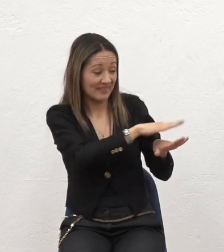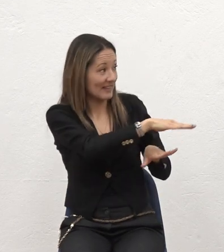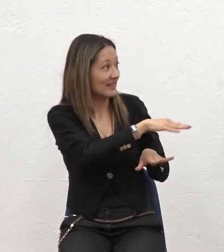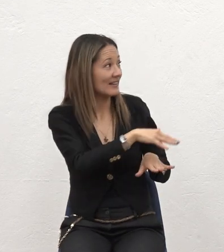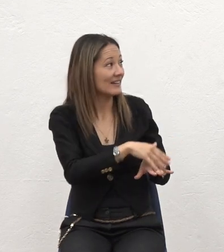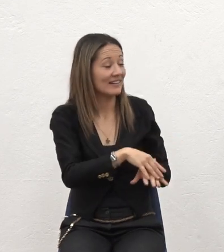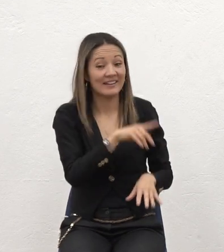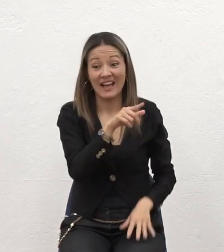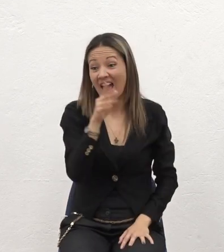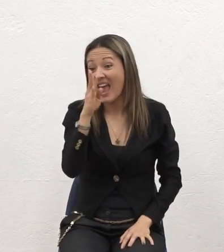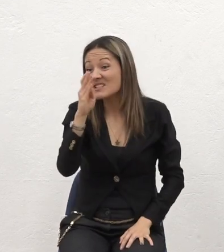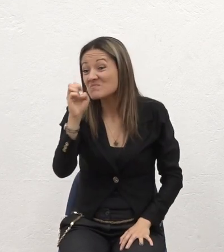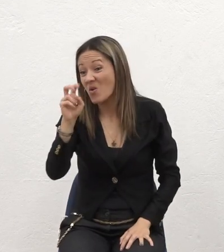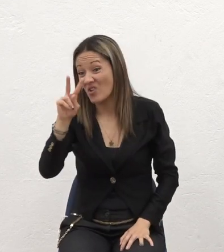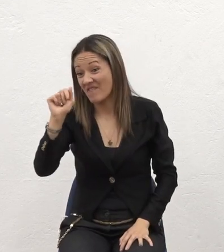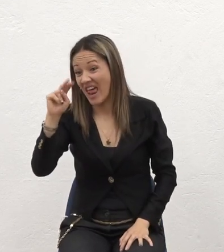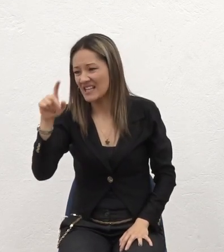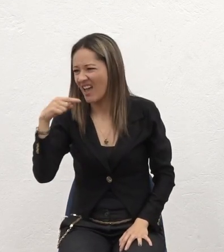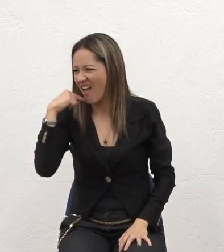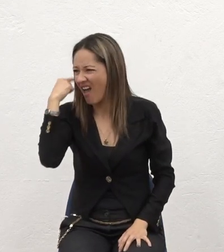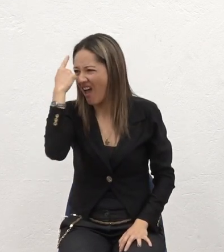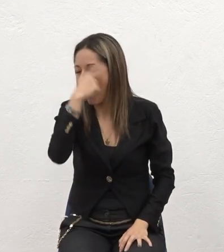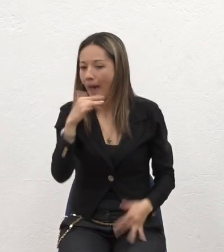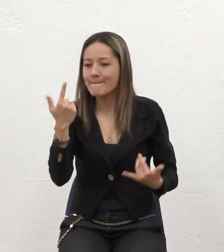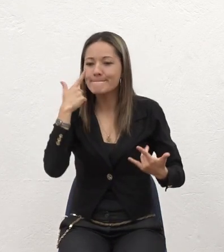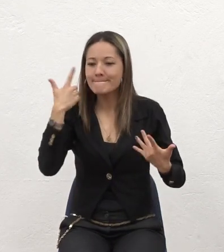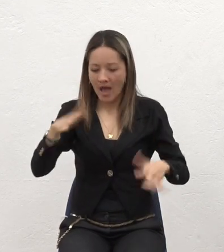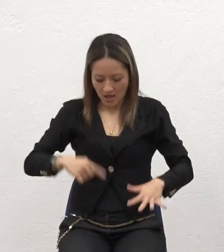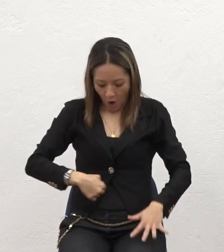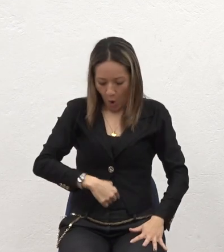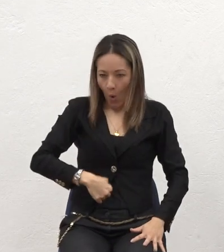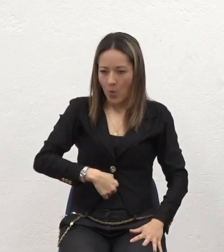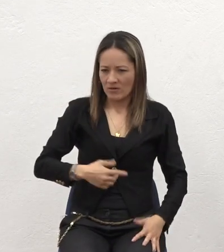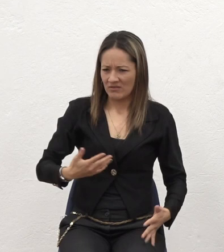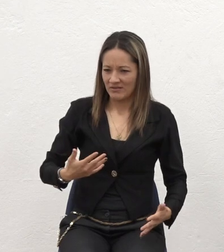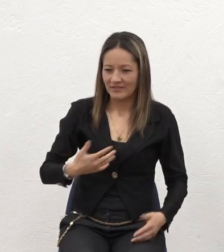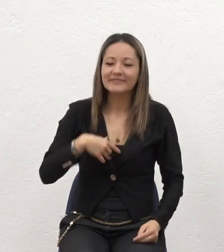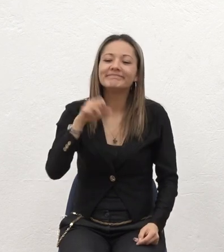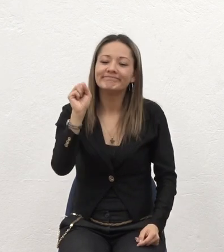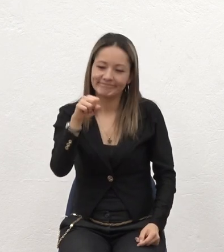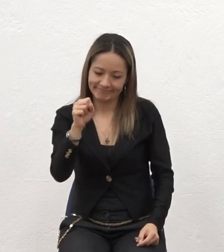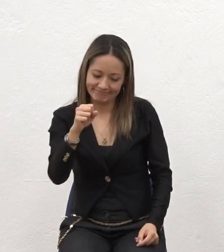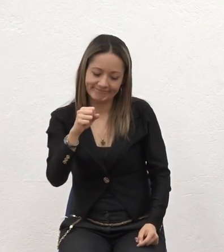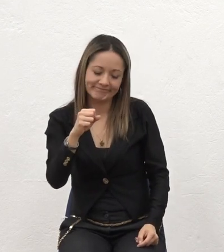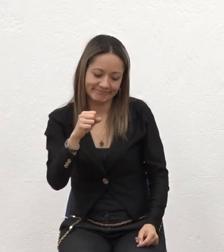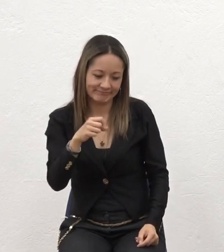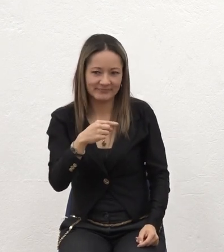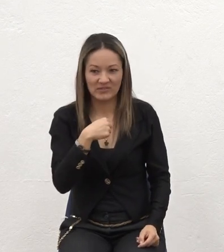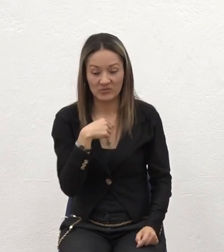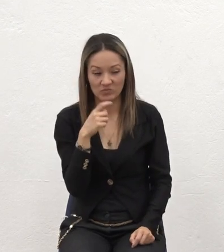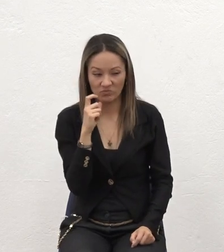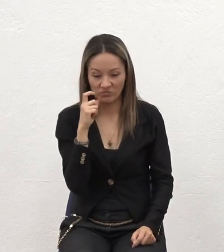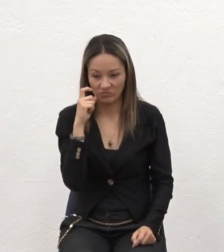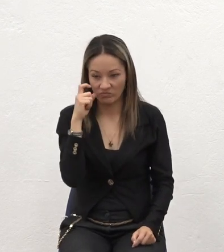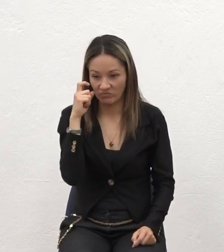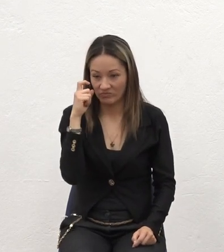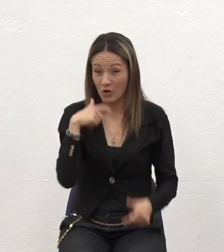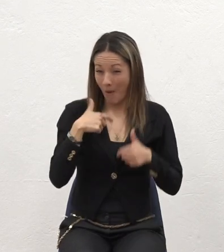esposo De Vanessa Es con cara De ombligo Y pues sí La verdad Pues desafortunadamente Pues no No era la mejor actitud Con la que yo